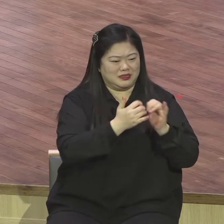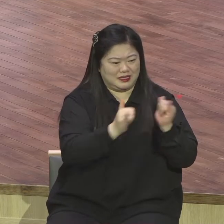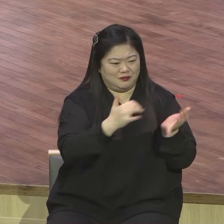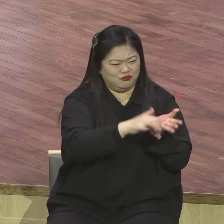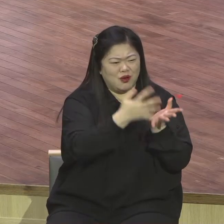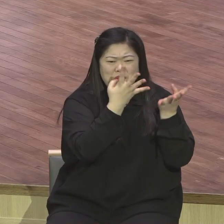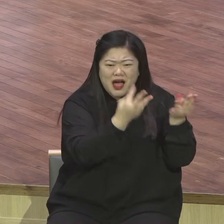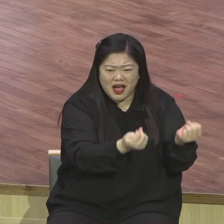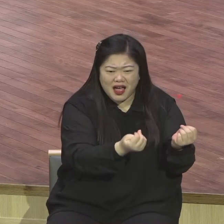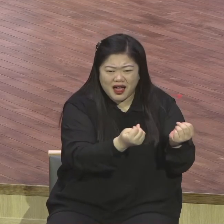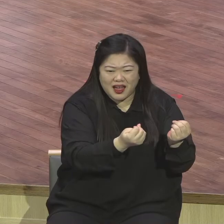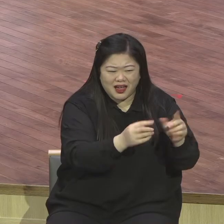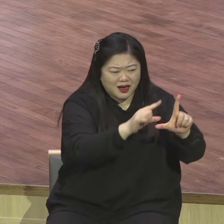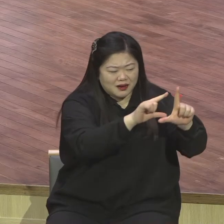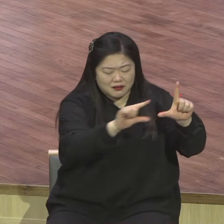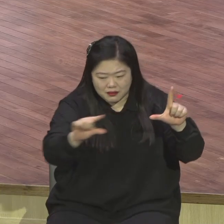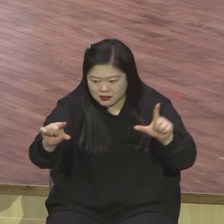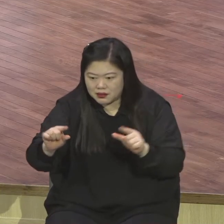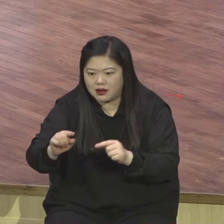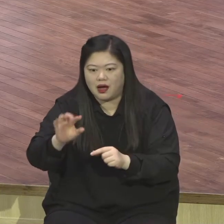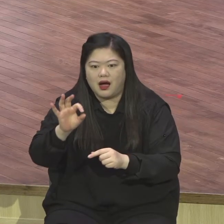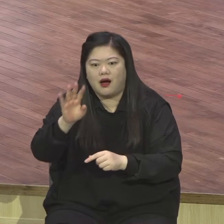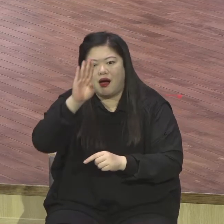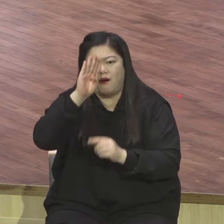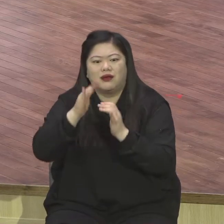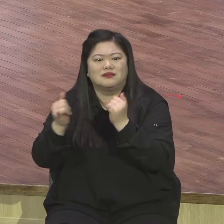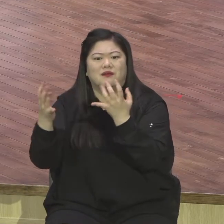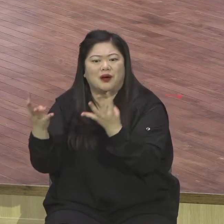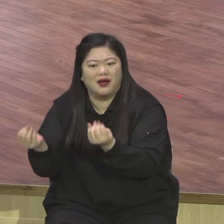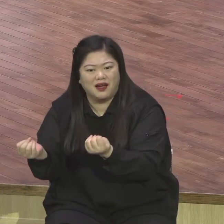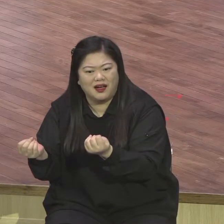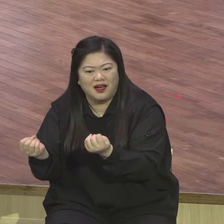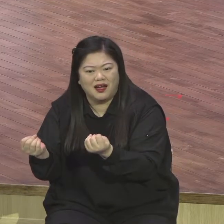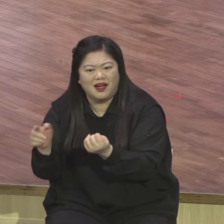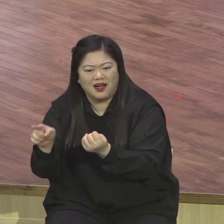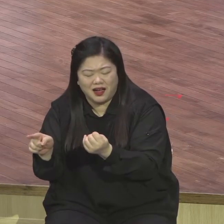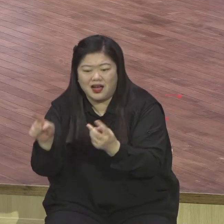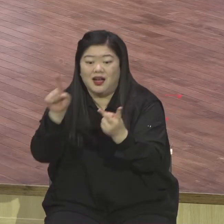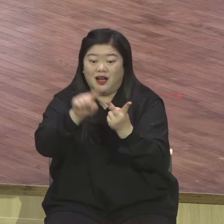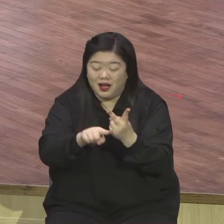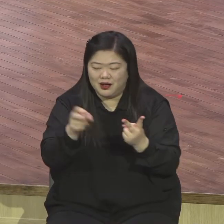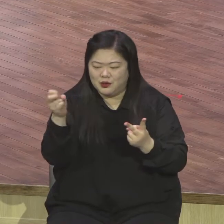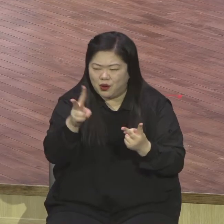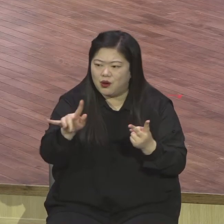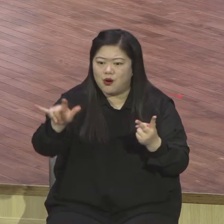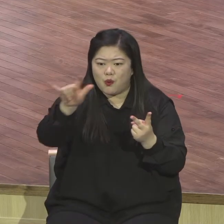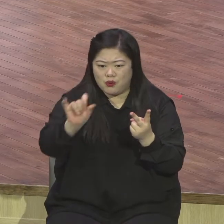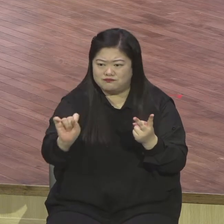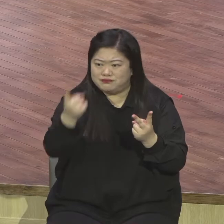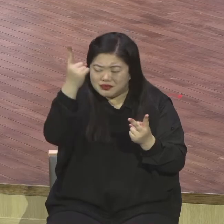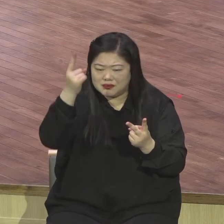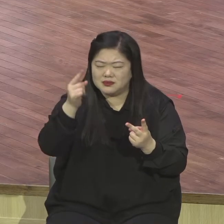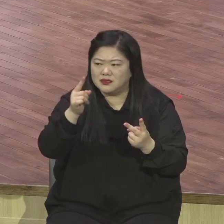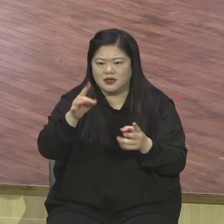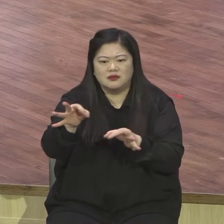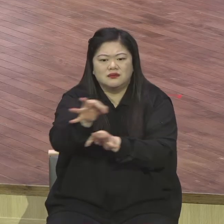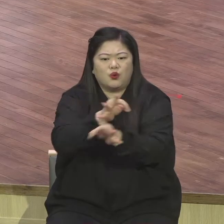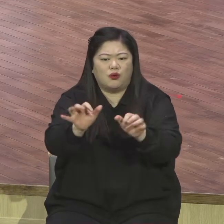그런데 또 코로나로 인해가지고 또 경제적 얼음 당하는 분들 많아 제가